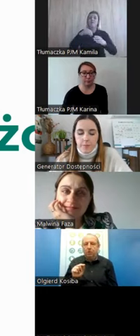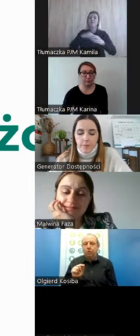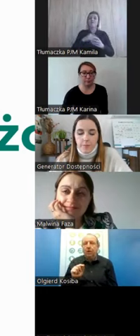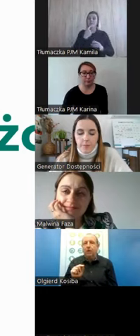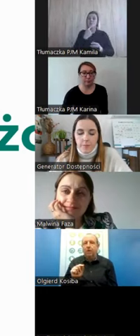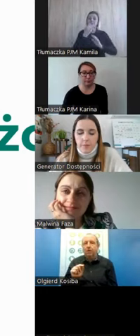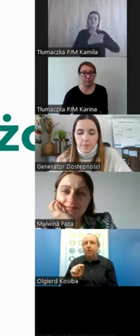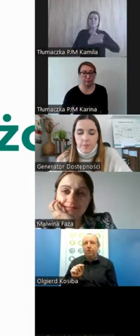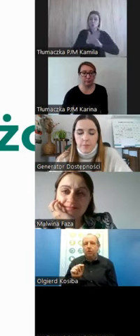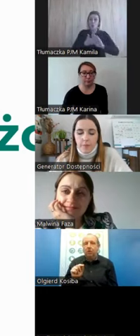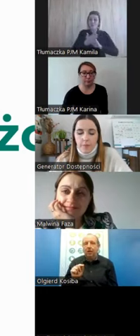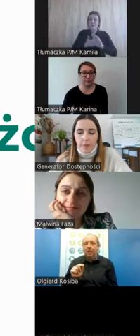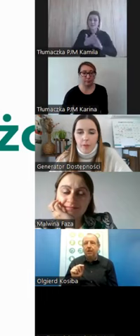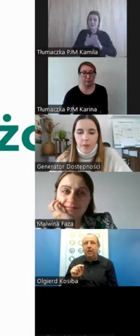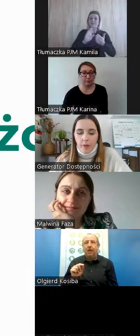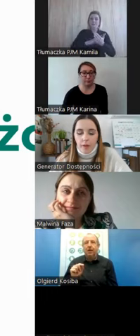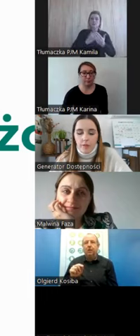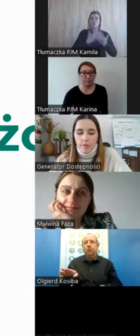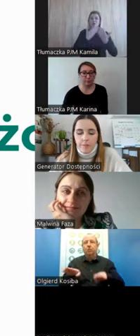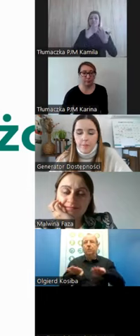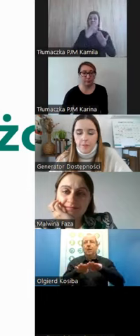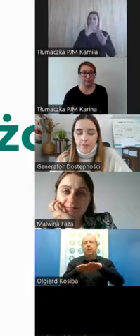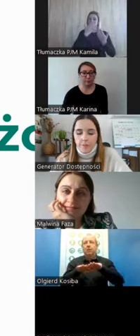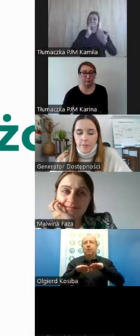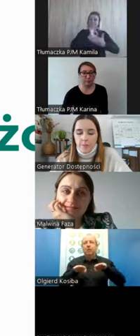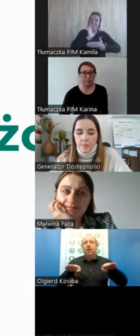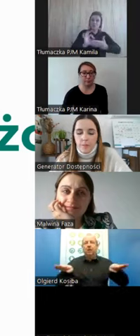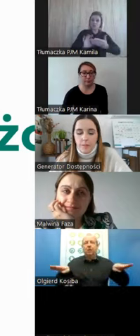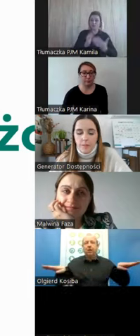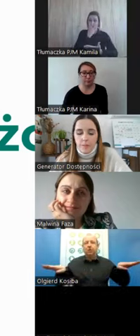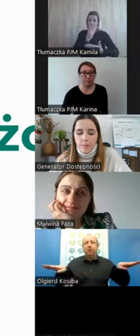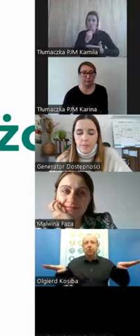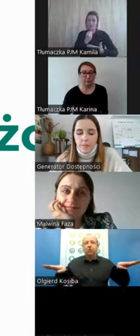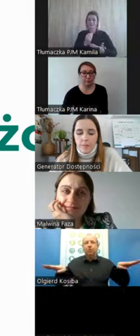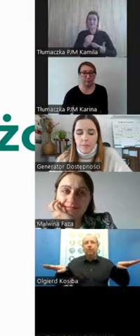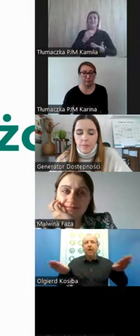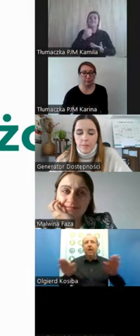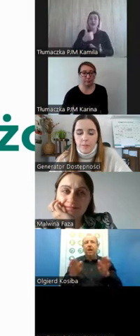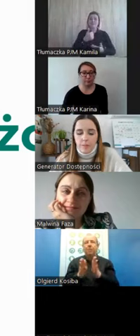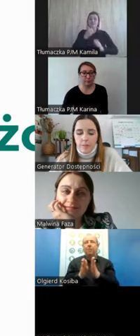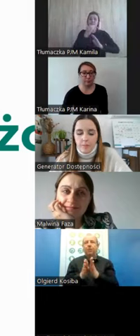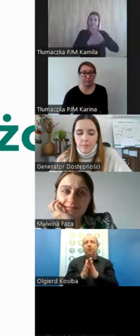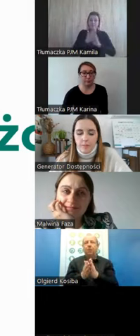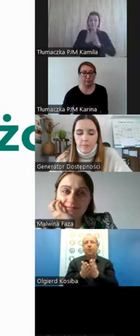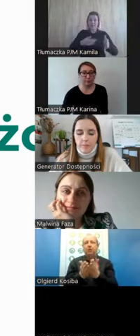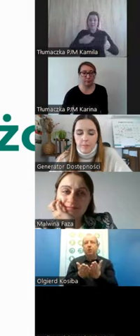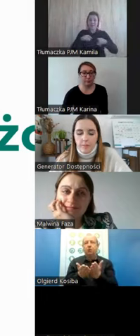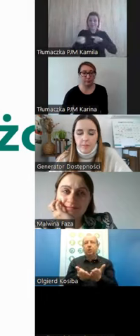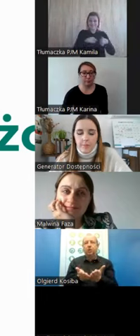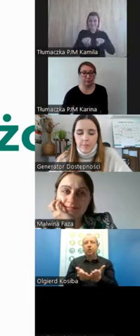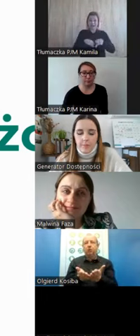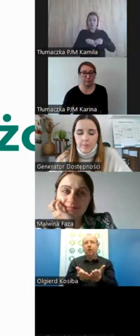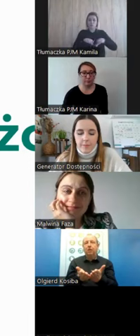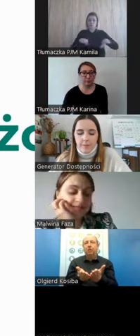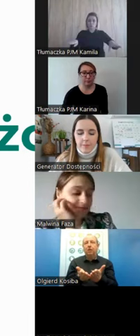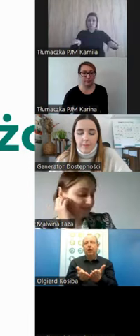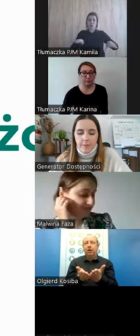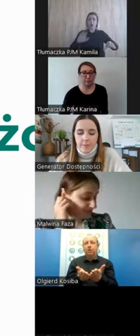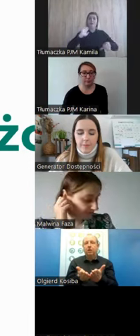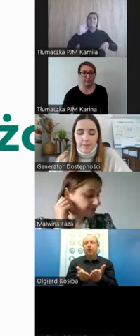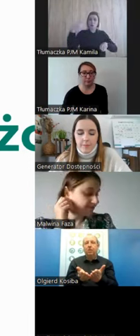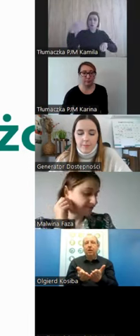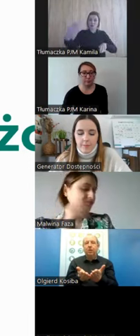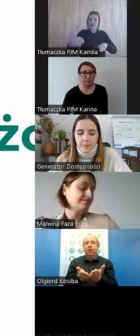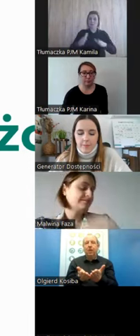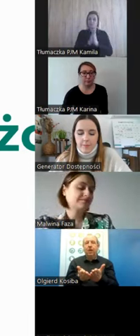osobie głuchej narysować obraz, to byśmy najpierw zamiagali znak stół, a potem książkę, która na nim